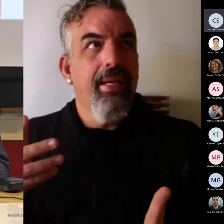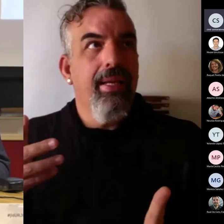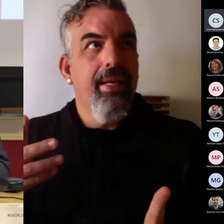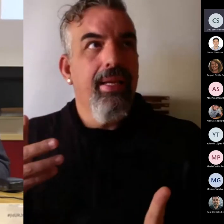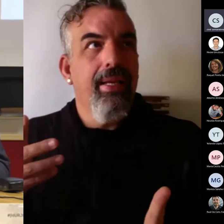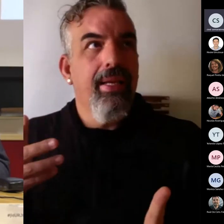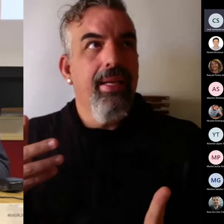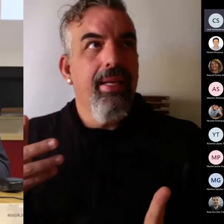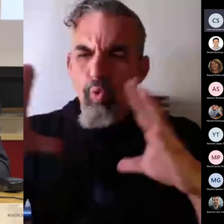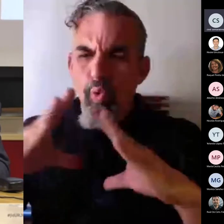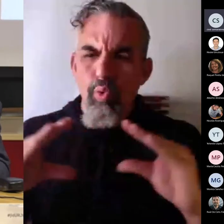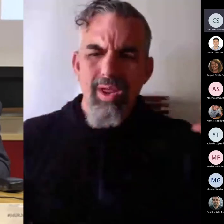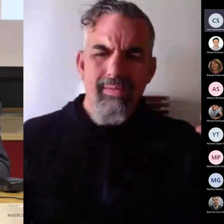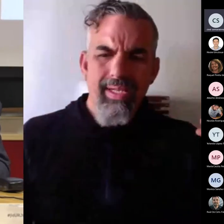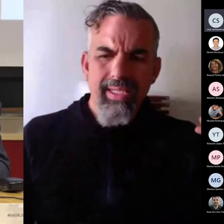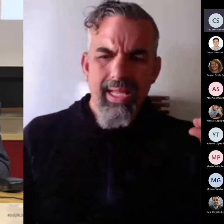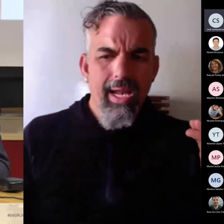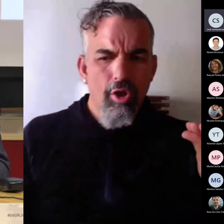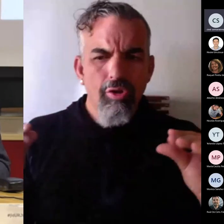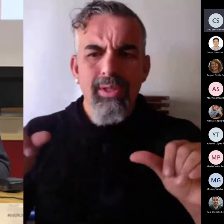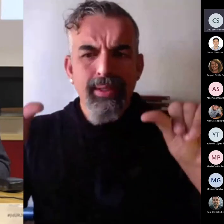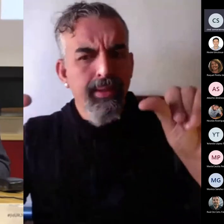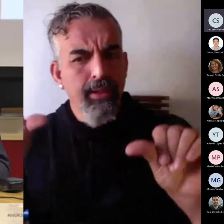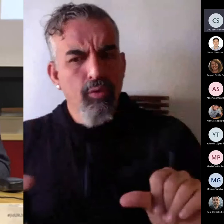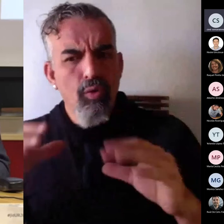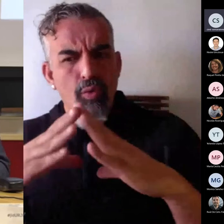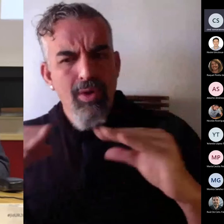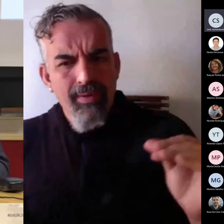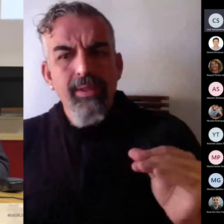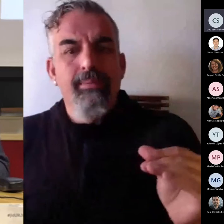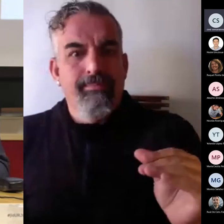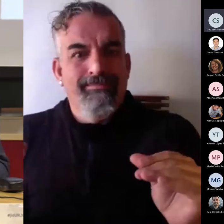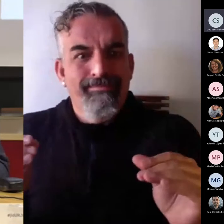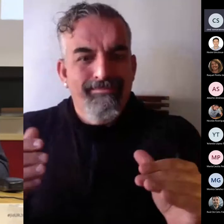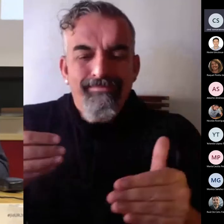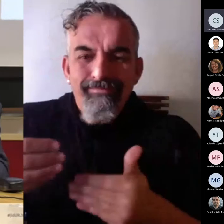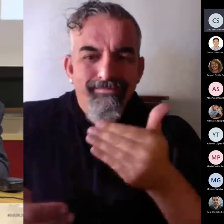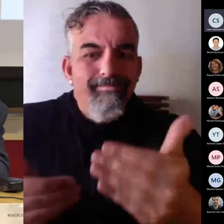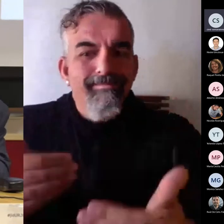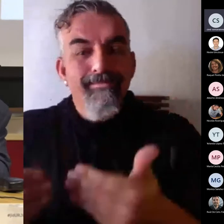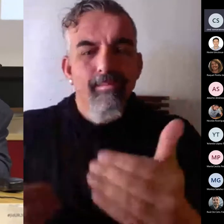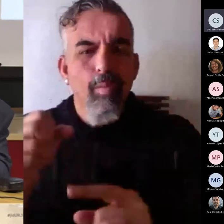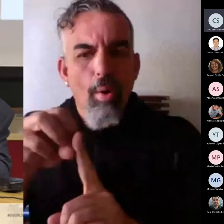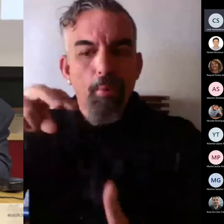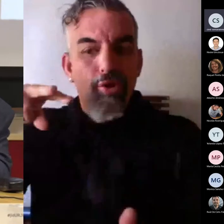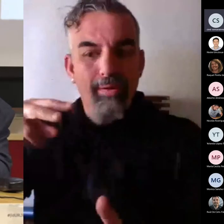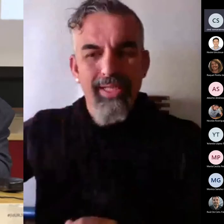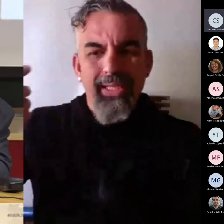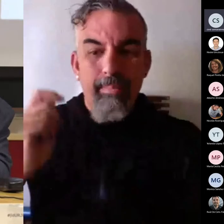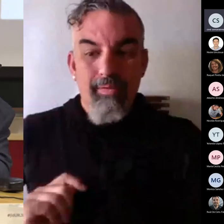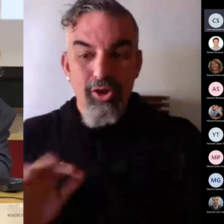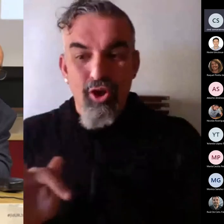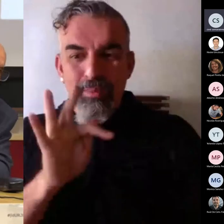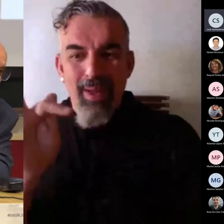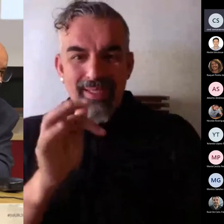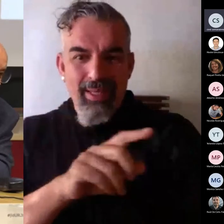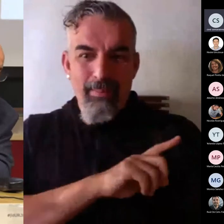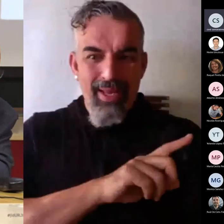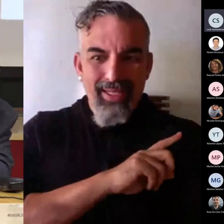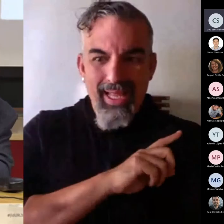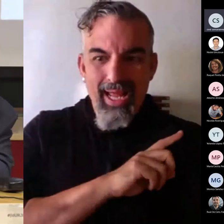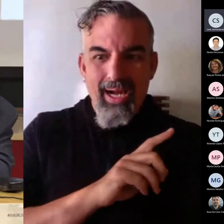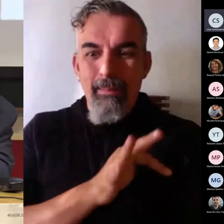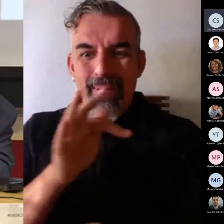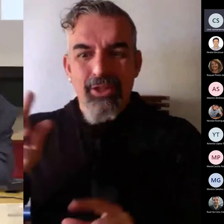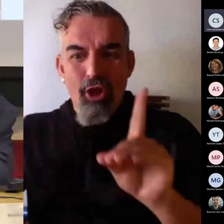universitarios en este tiempo. Y el conjugar esa visión profesional con esta visión militar, pues me hace ser agridulce.